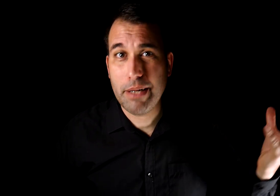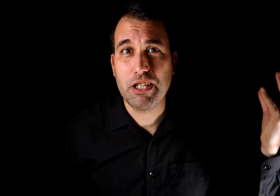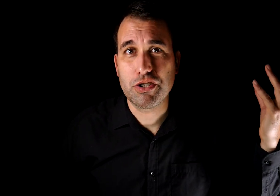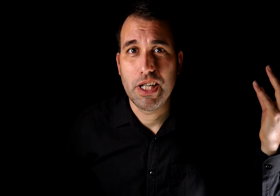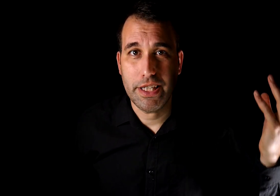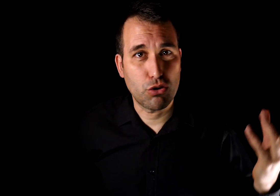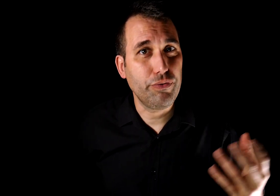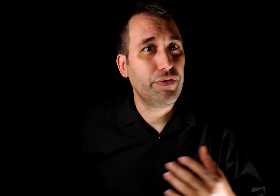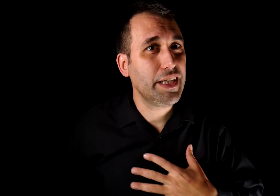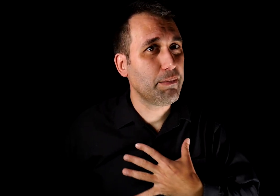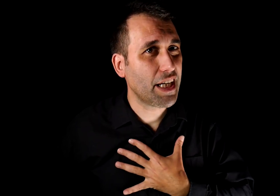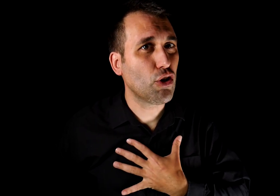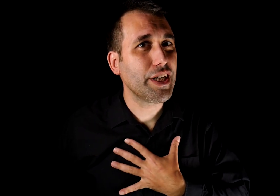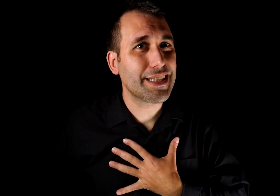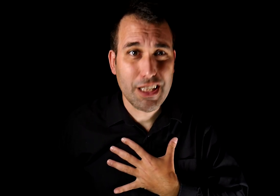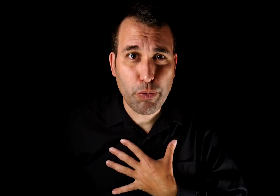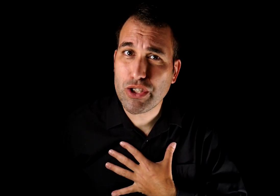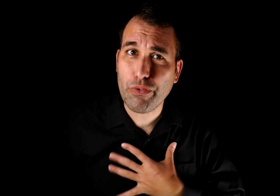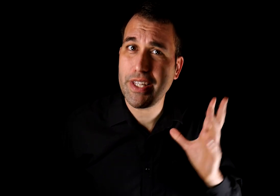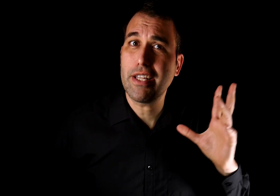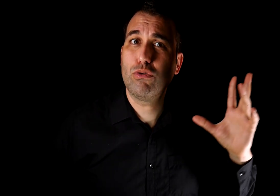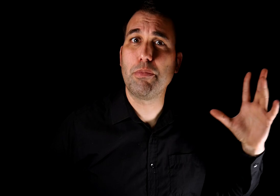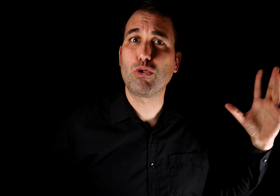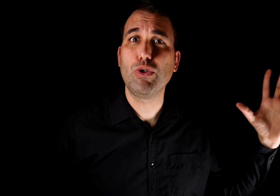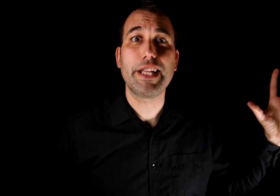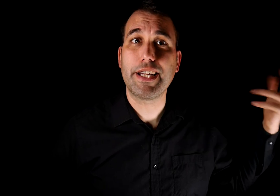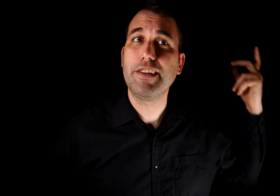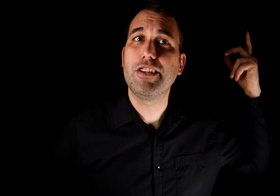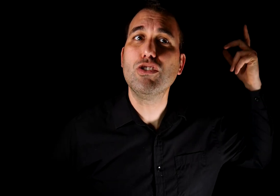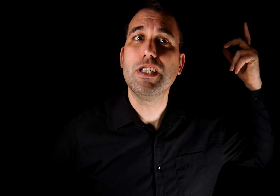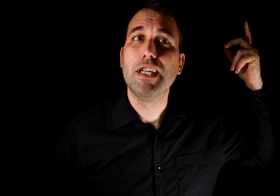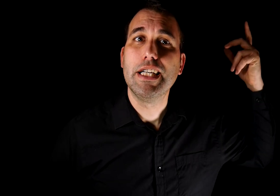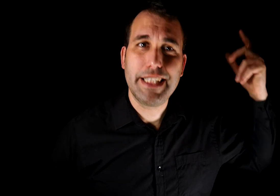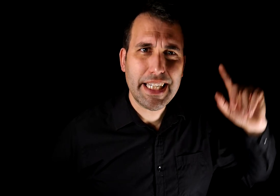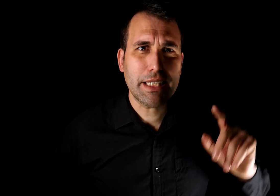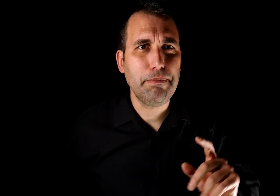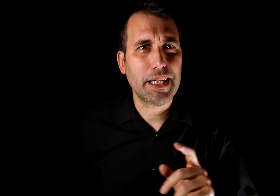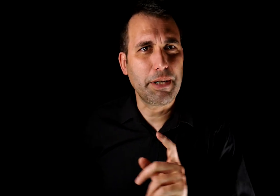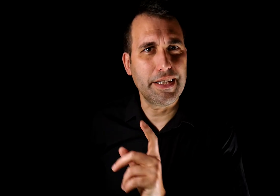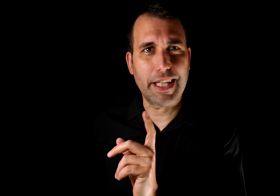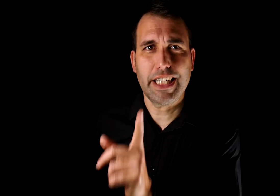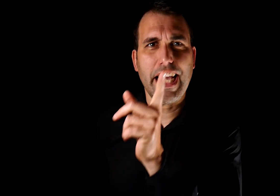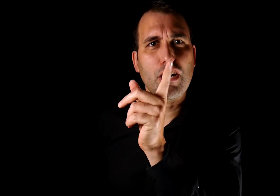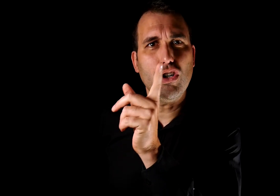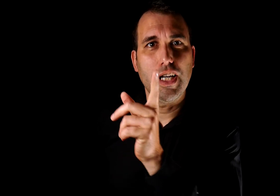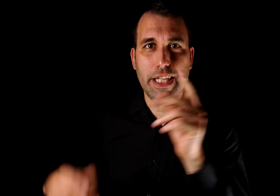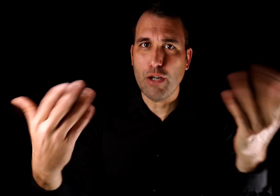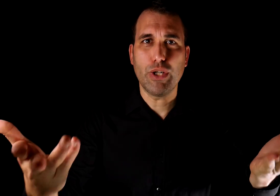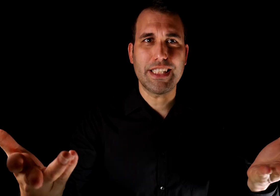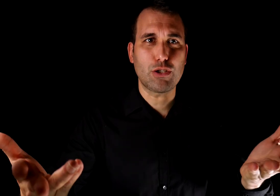enemigos y en su infinita misericordia está dispuesto a ofrecerte una oportunidad de redención si dejas inmediatamente de criticarlo y te unes a